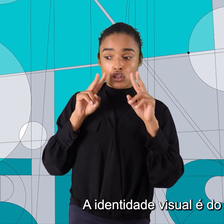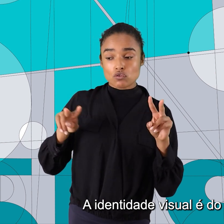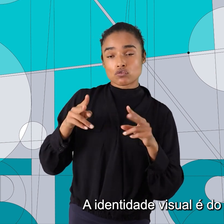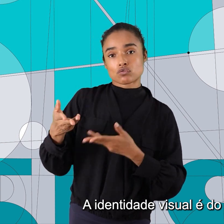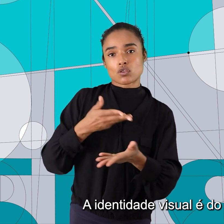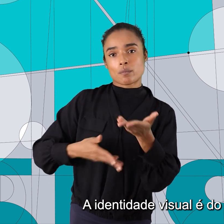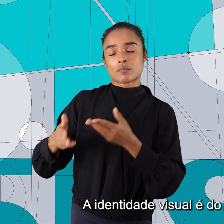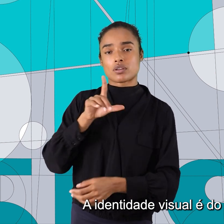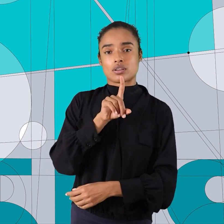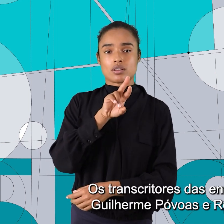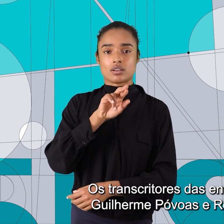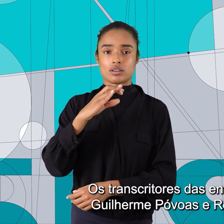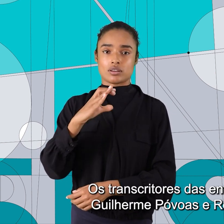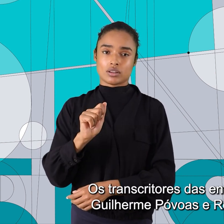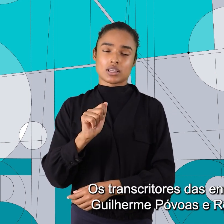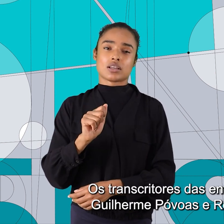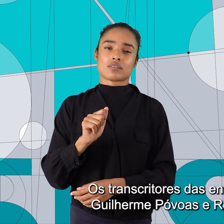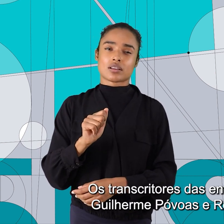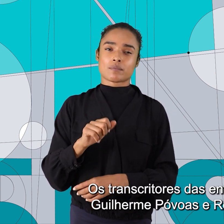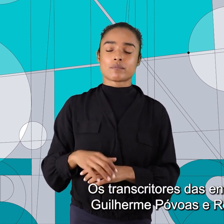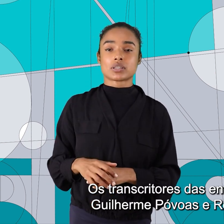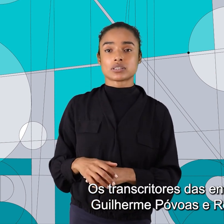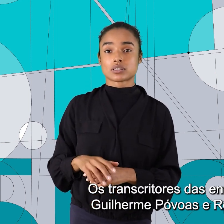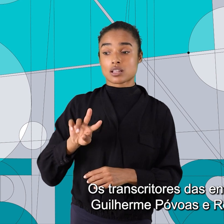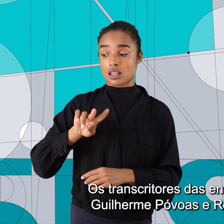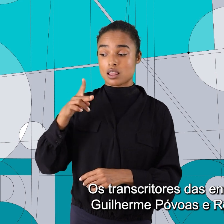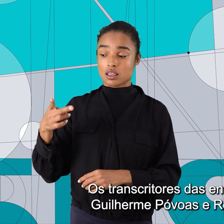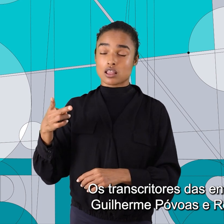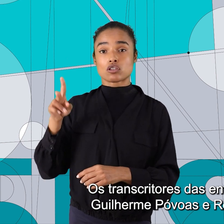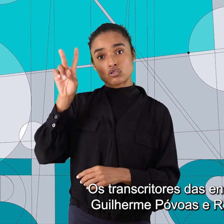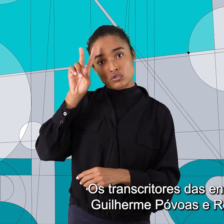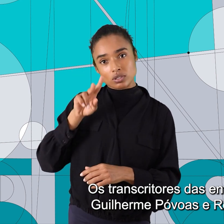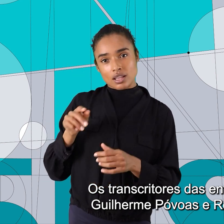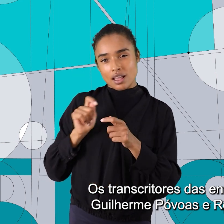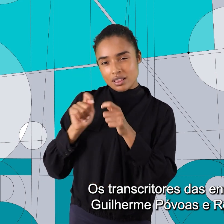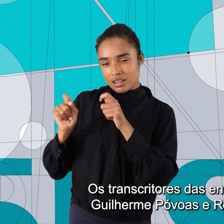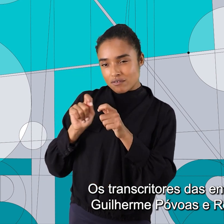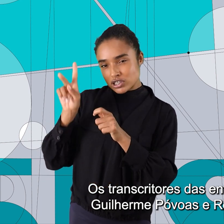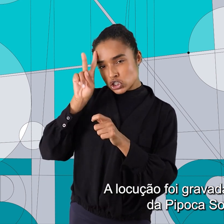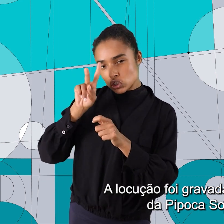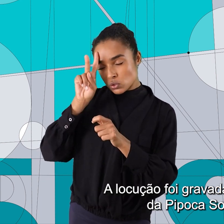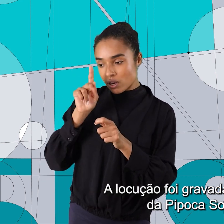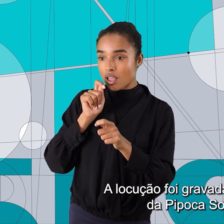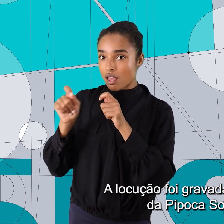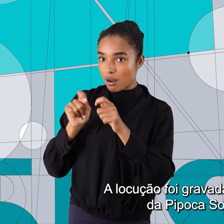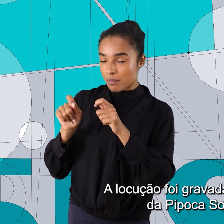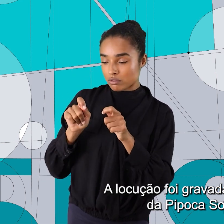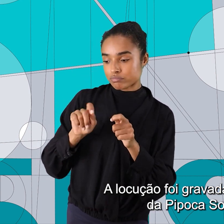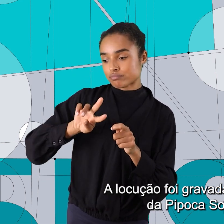identidade visual é do Draco Imagem. Os transcritores das entrevistas foram Guilherme Póvoas e Rodolfo Viana. A